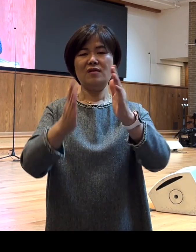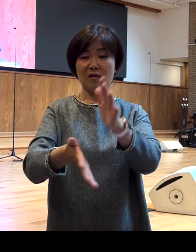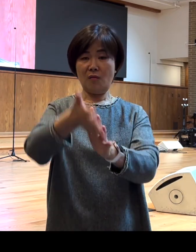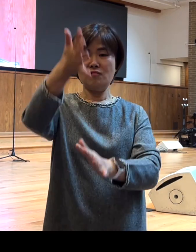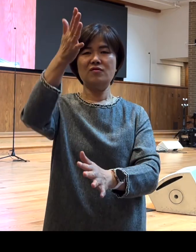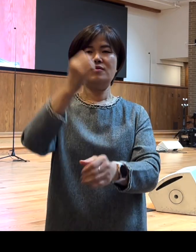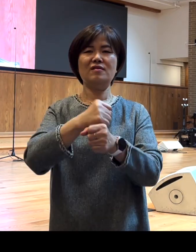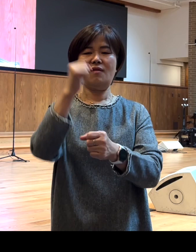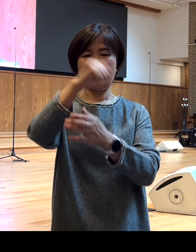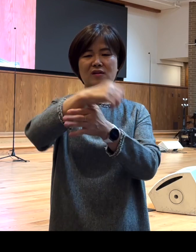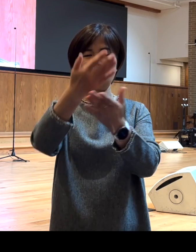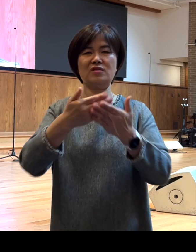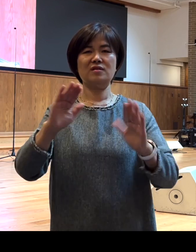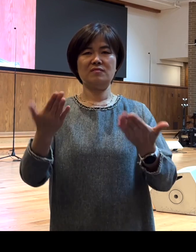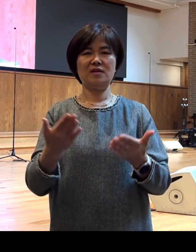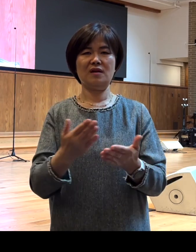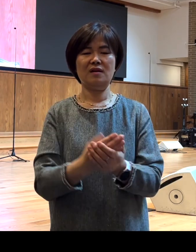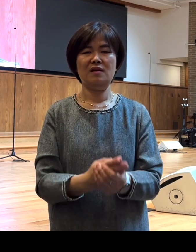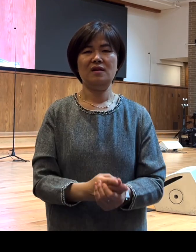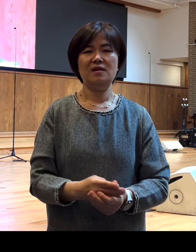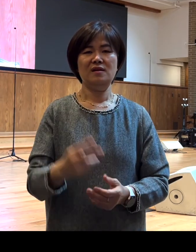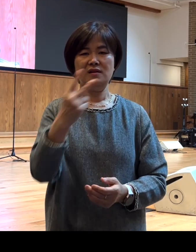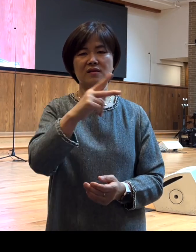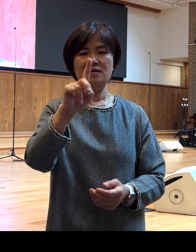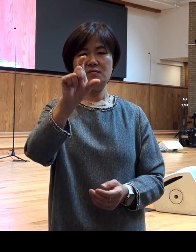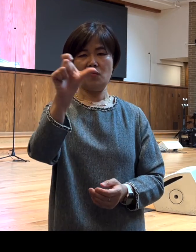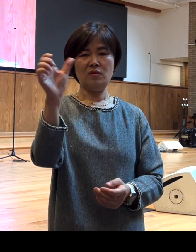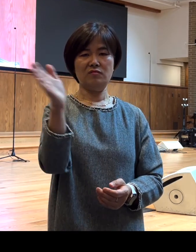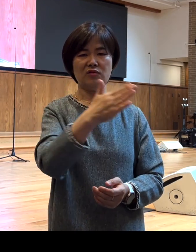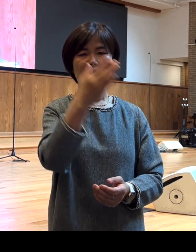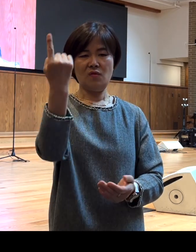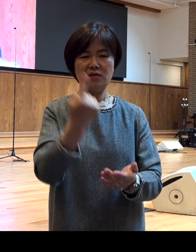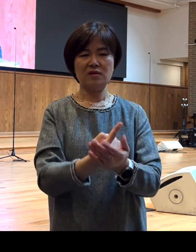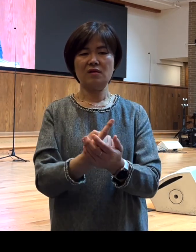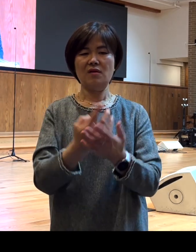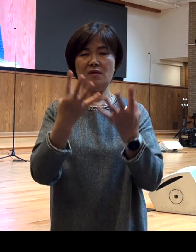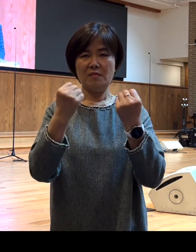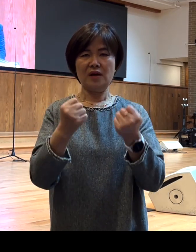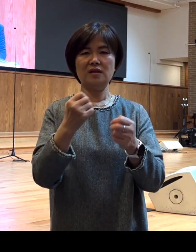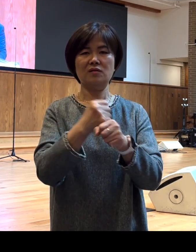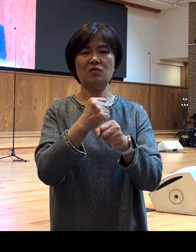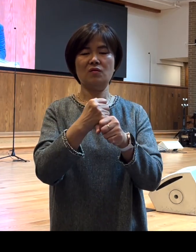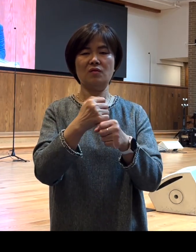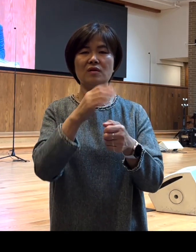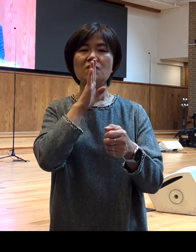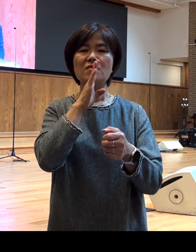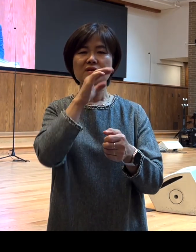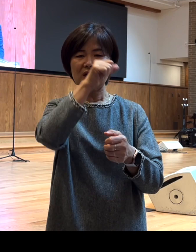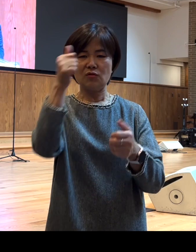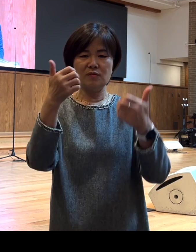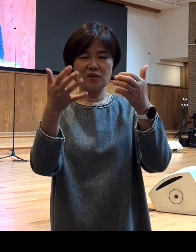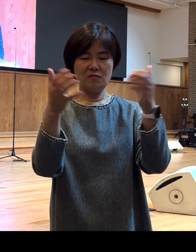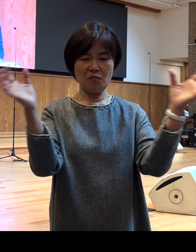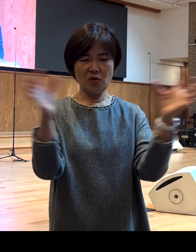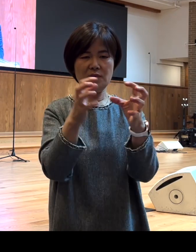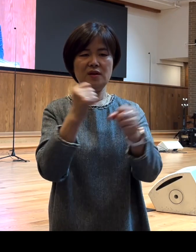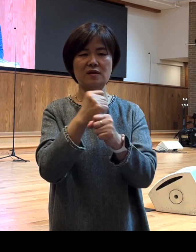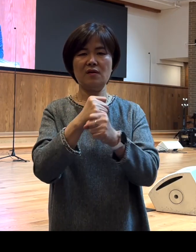부임하자마자 여러분들이 또 당회에서 지금 당장 예배당과 체육관을 건축해야 됩니다